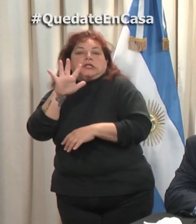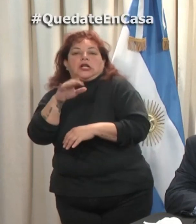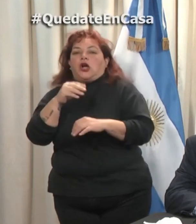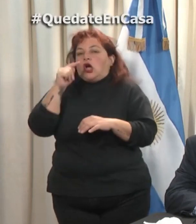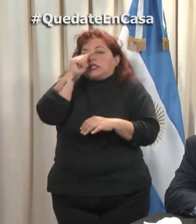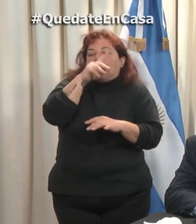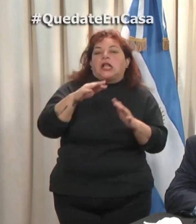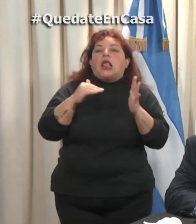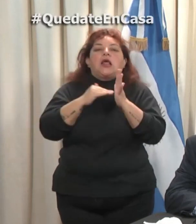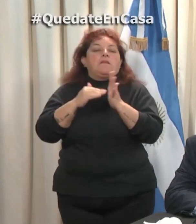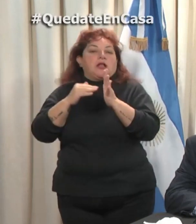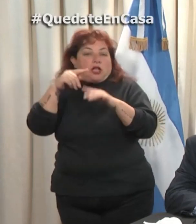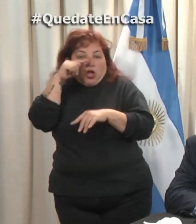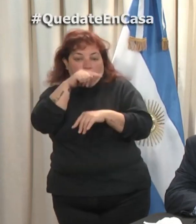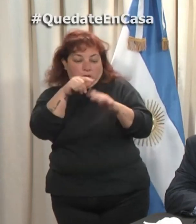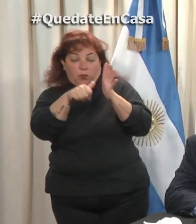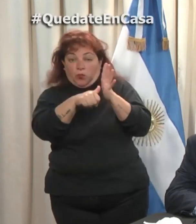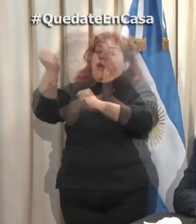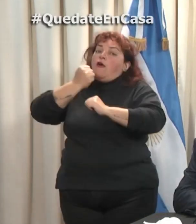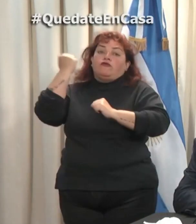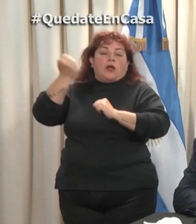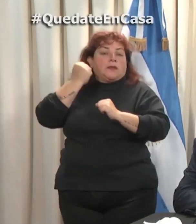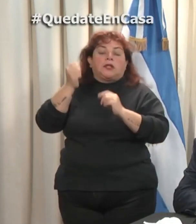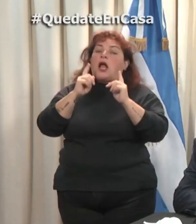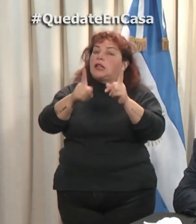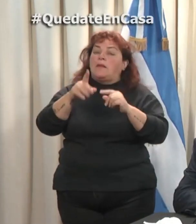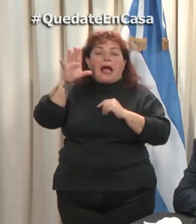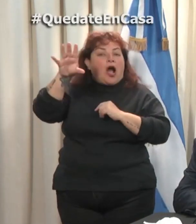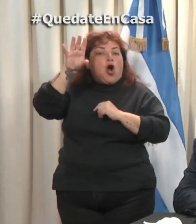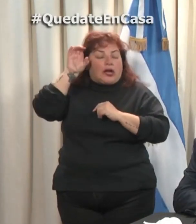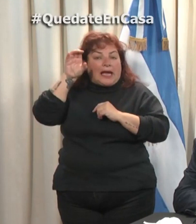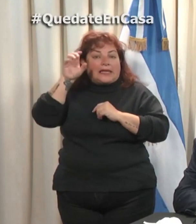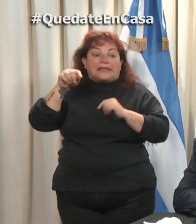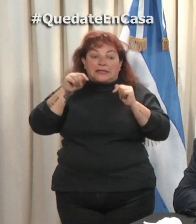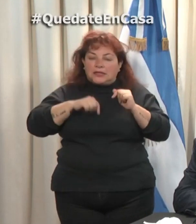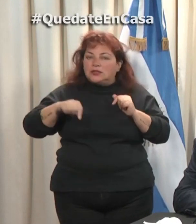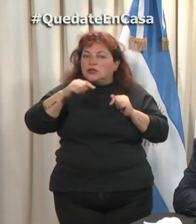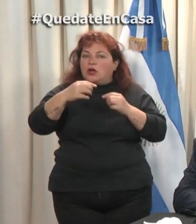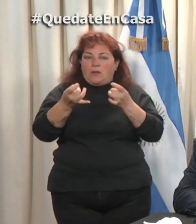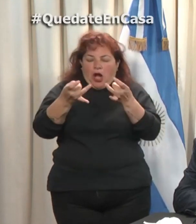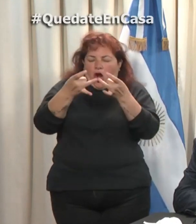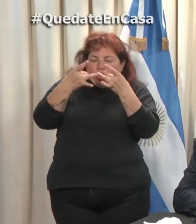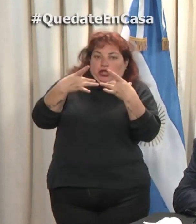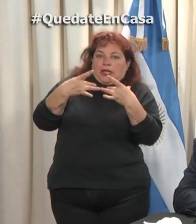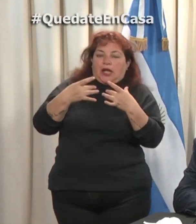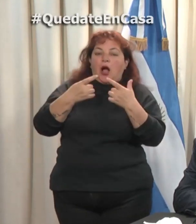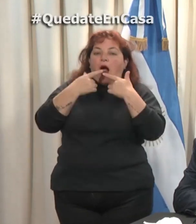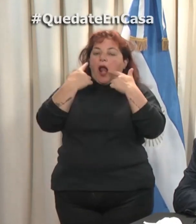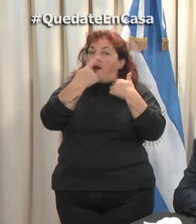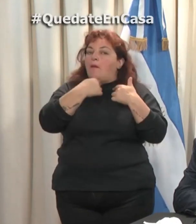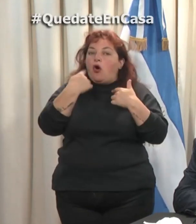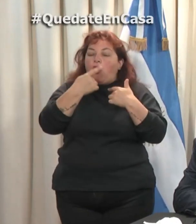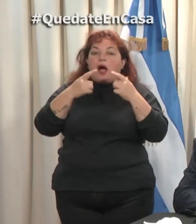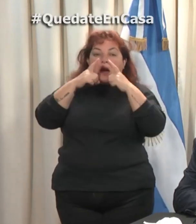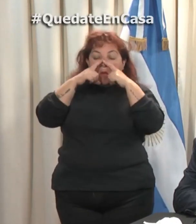determinados establecimientos alimenticios. Recordemos que si el virus no llega a mis ojos, mi nariz y mi boca porque la